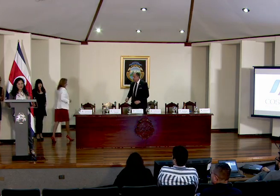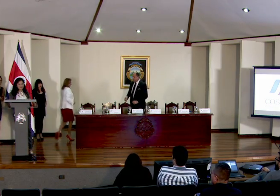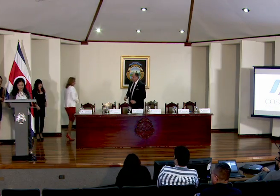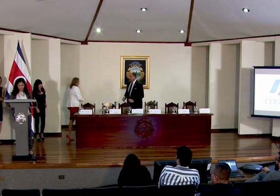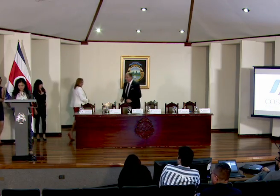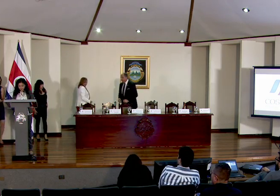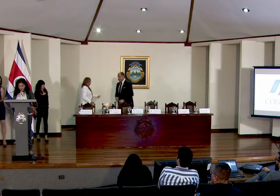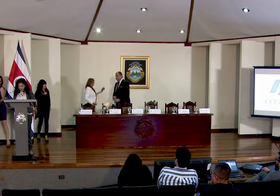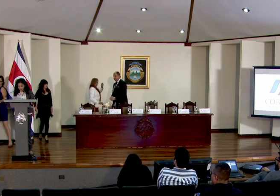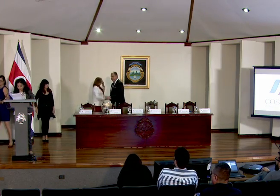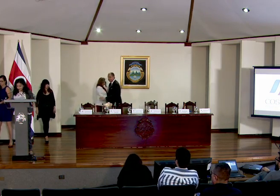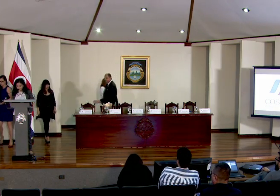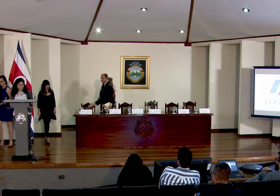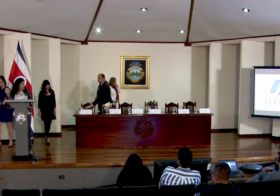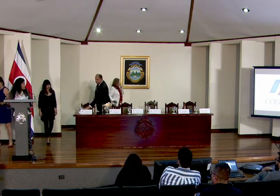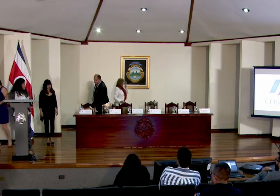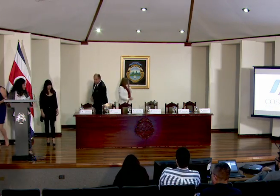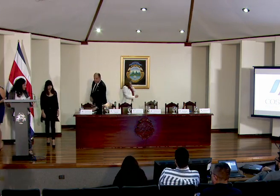consultas de prensa.